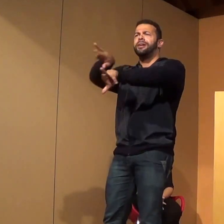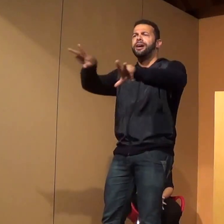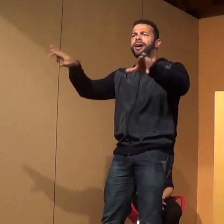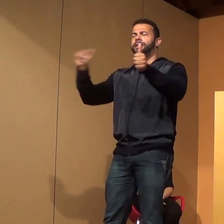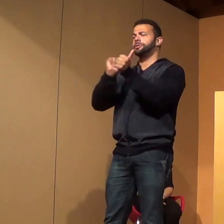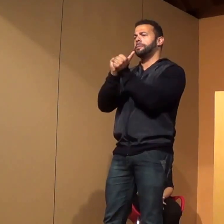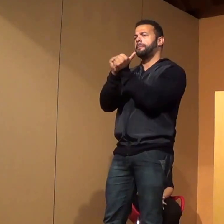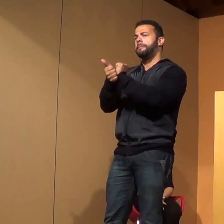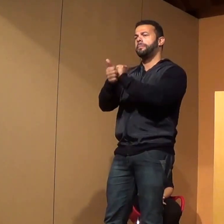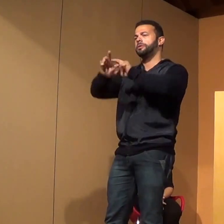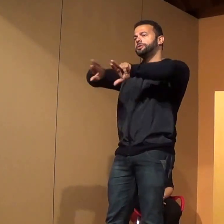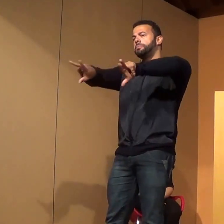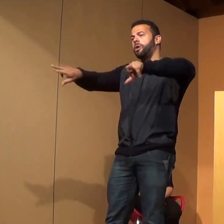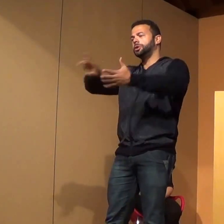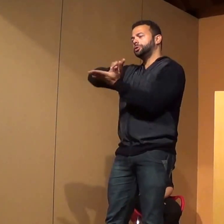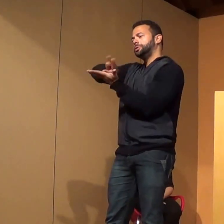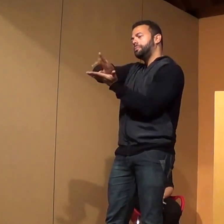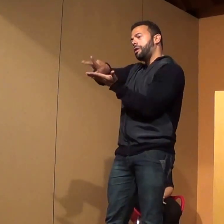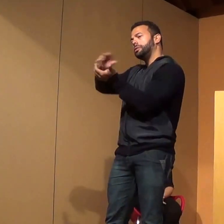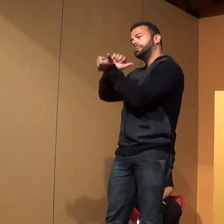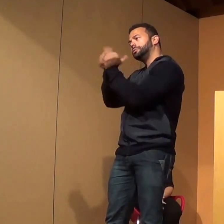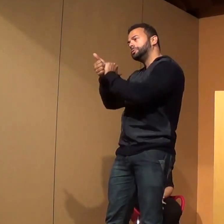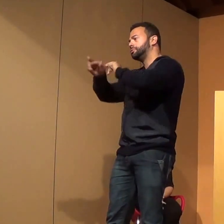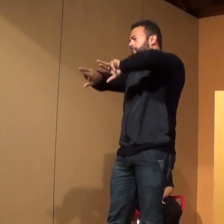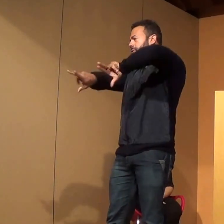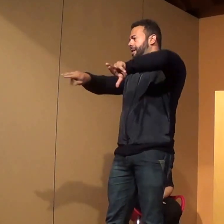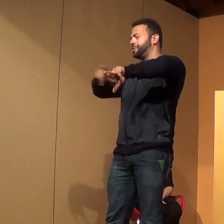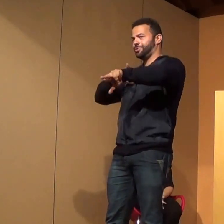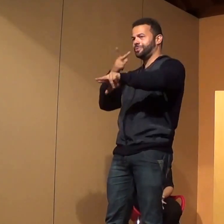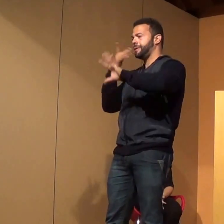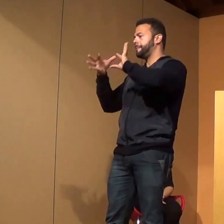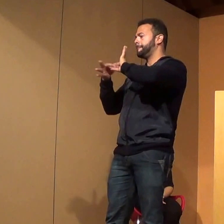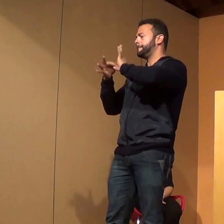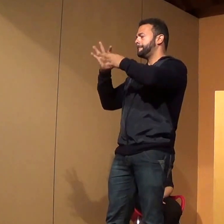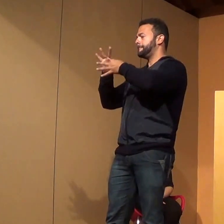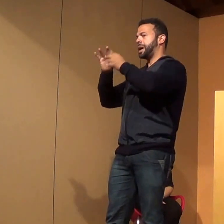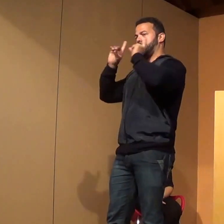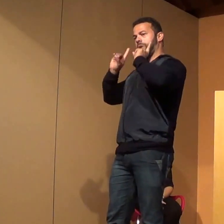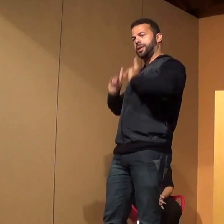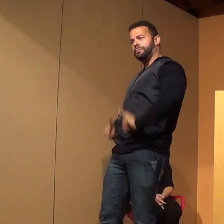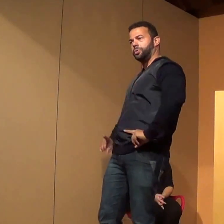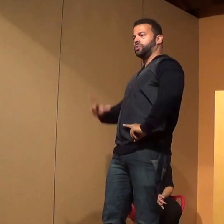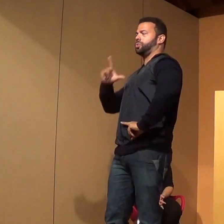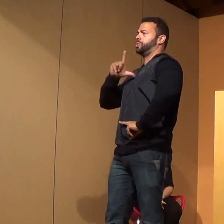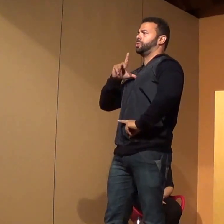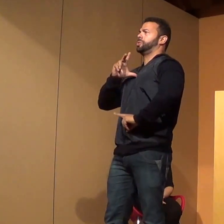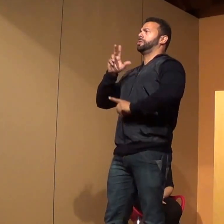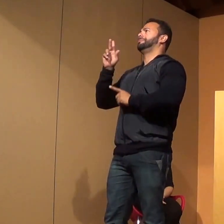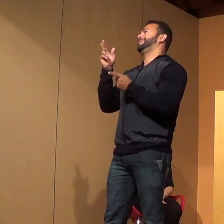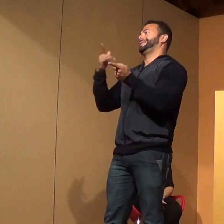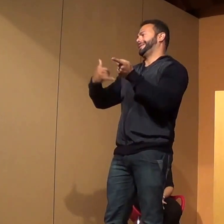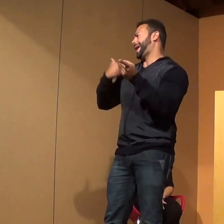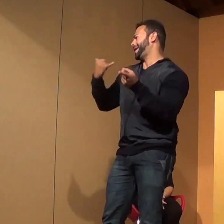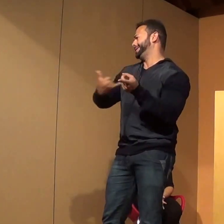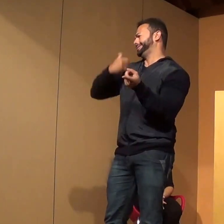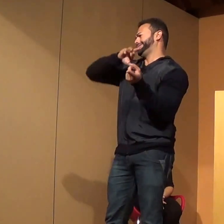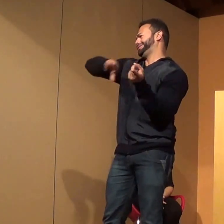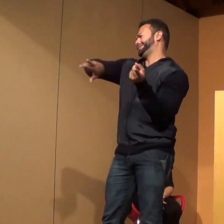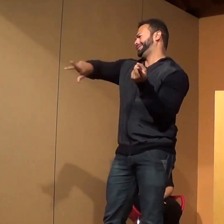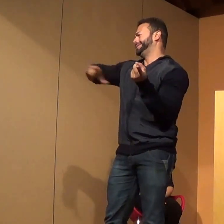no mundo paralímpico, mas vocês, os teens, kids e outros maiores